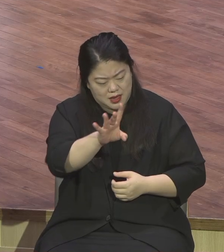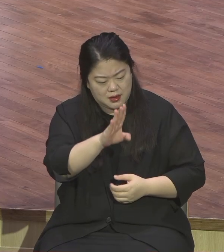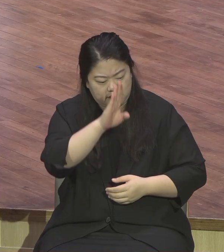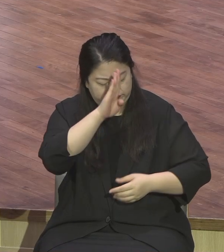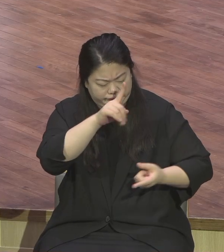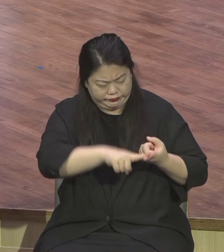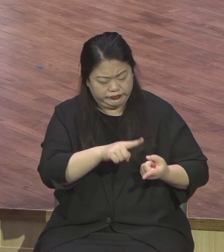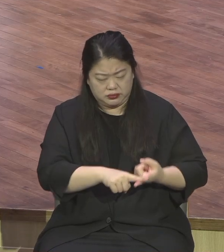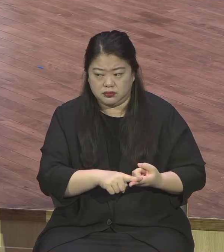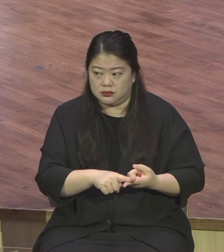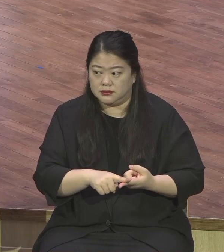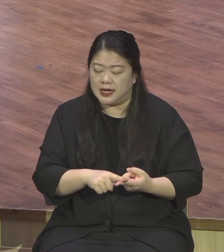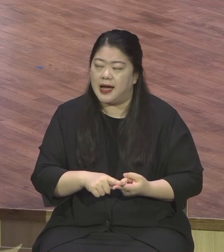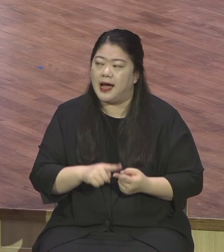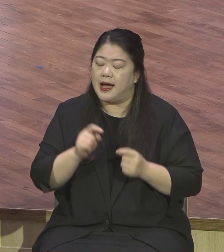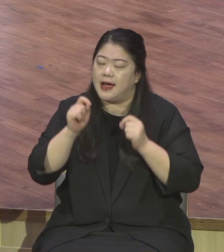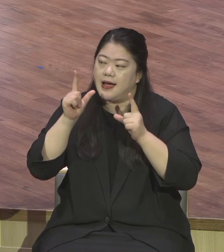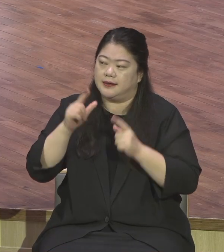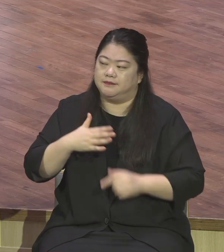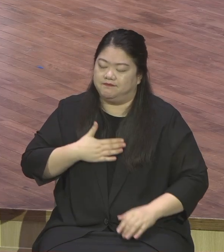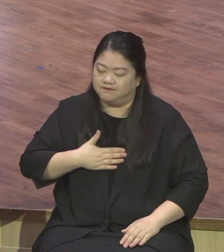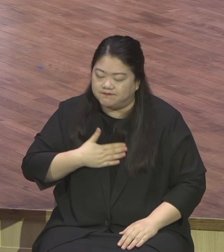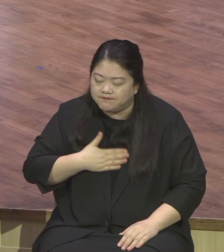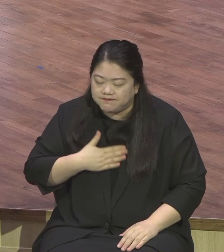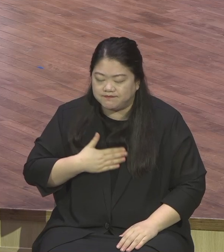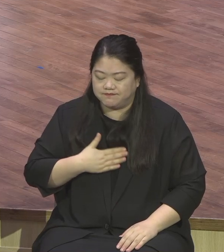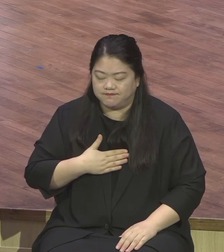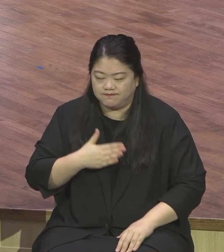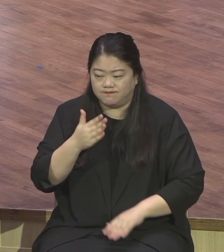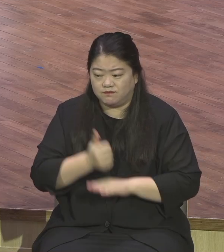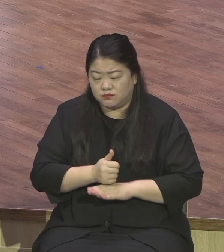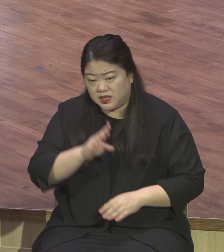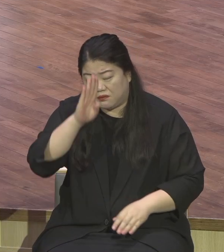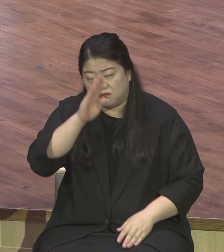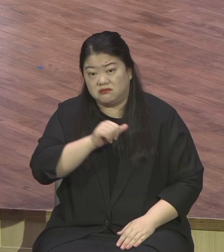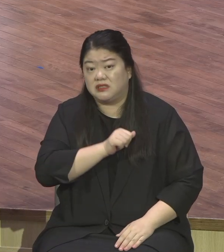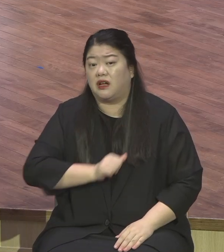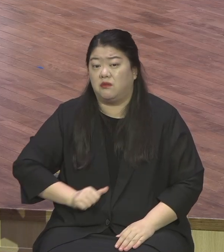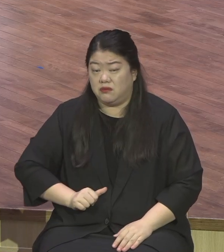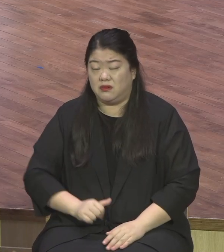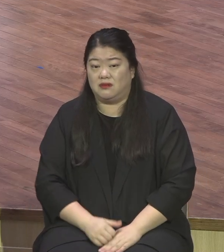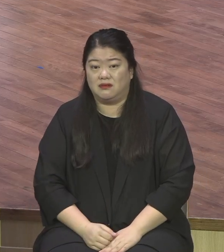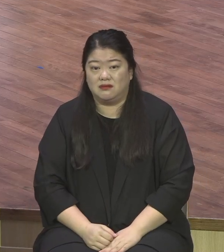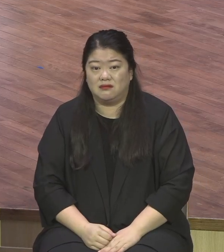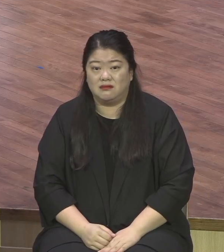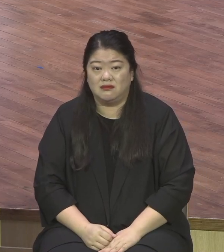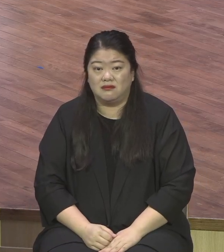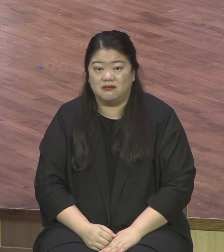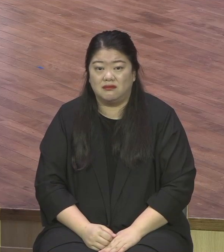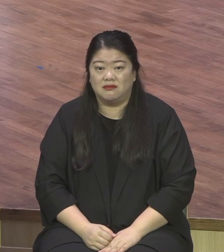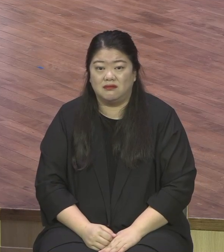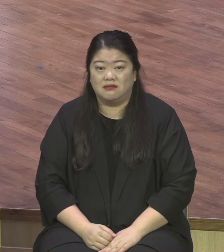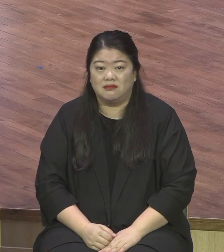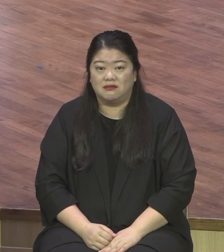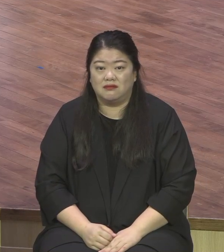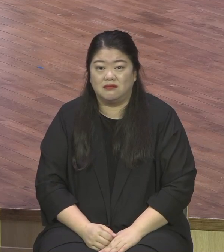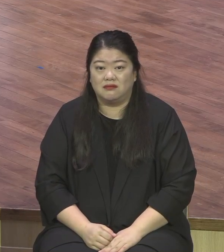게 승리할 수 있는 기회라고 하나님의 전신갑주로 완전 무장을 하라는 말씀이에요